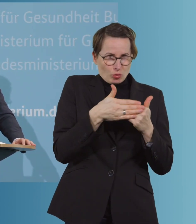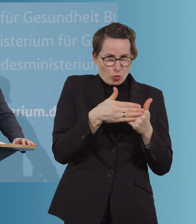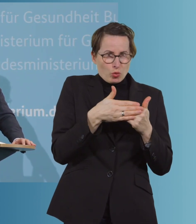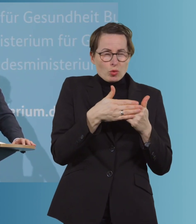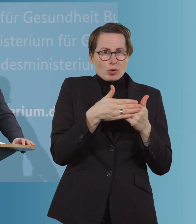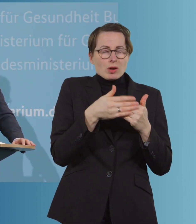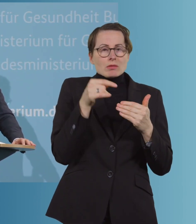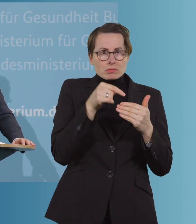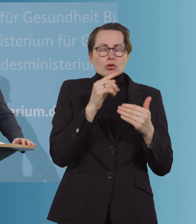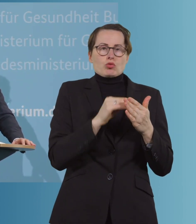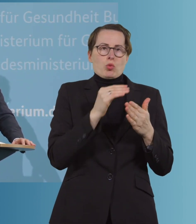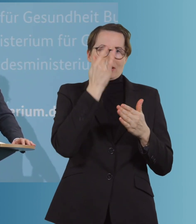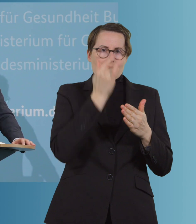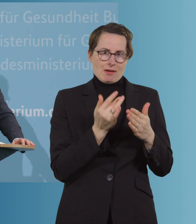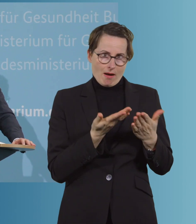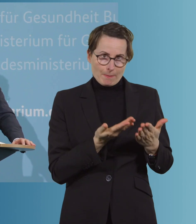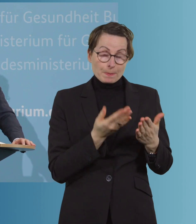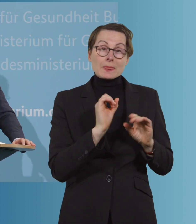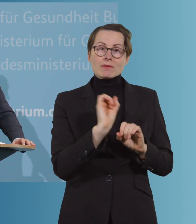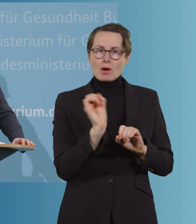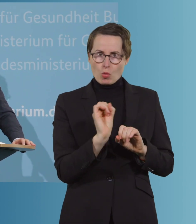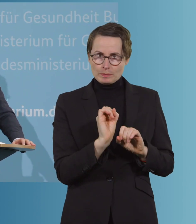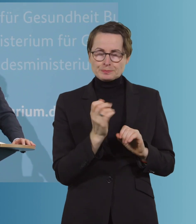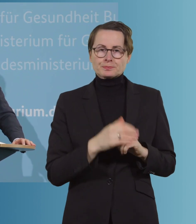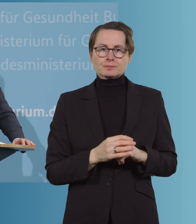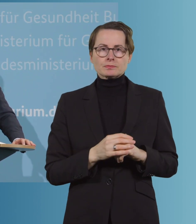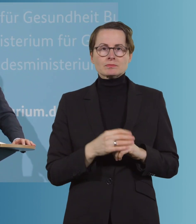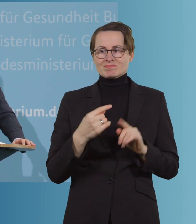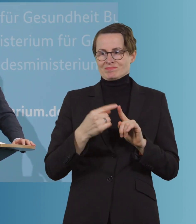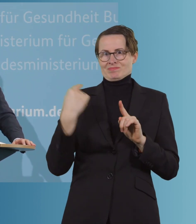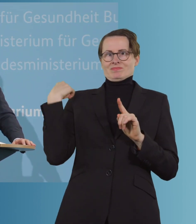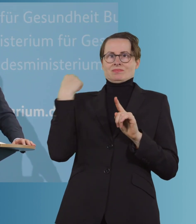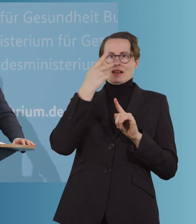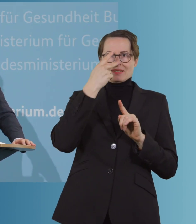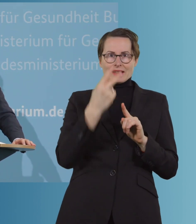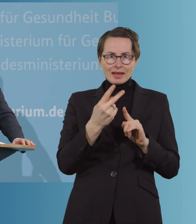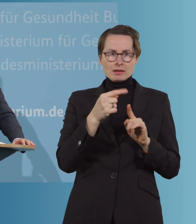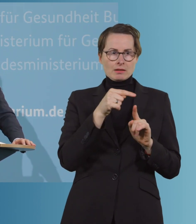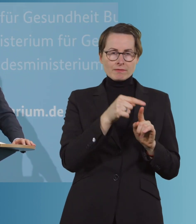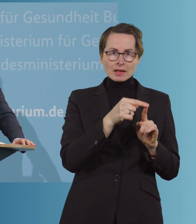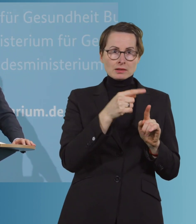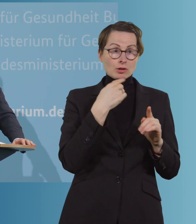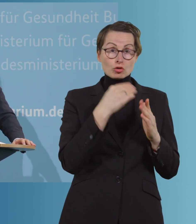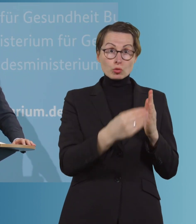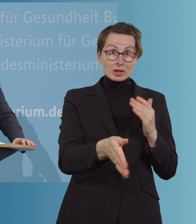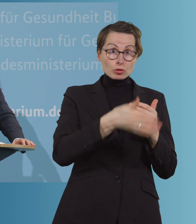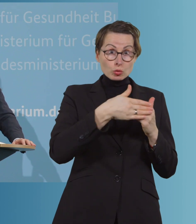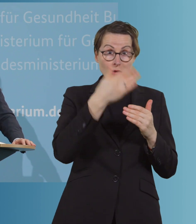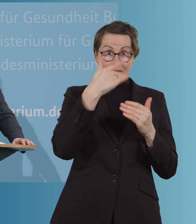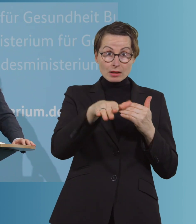sind Schulung, Kita. Warum? Weil wir erlebt haben, was das bedeutet für Eltern und für Kinder, wenn es zu Schließungen von